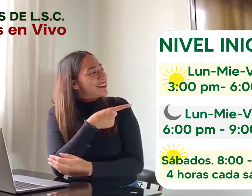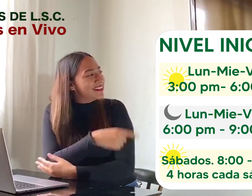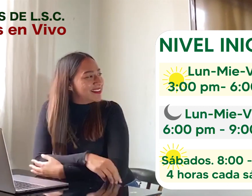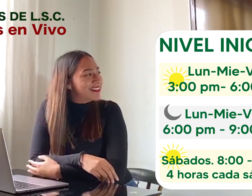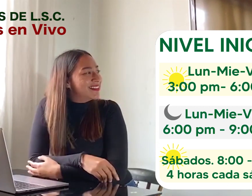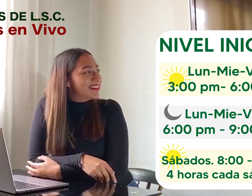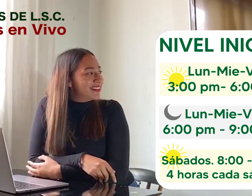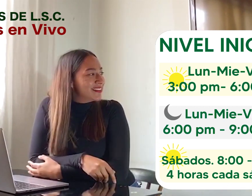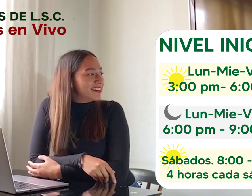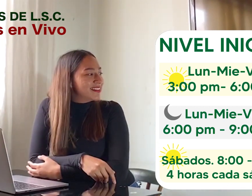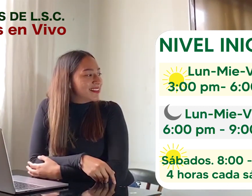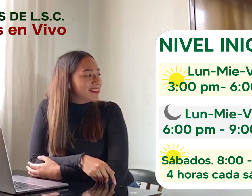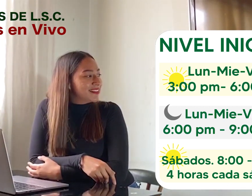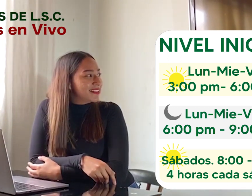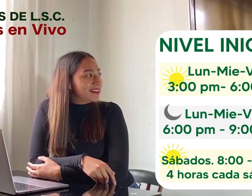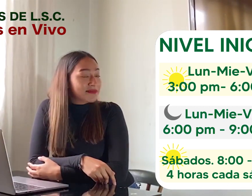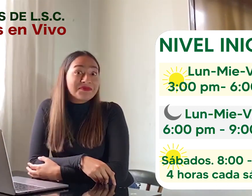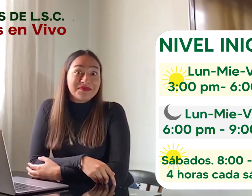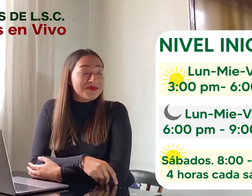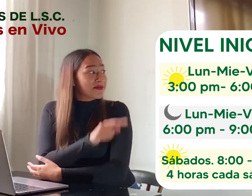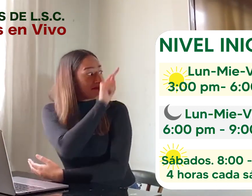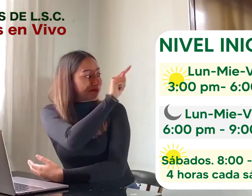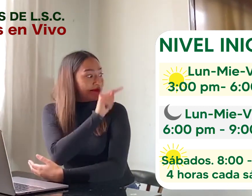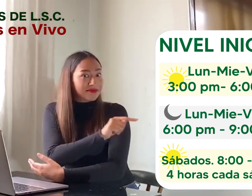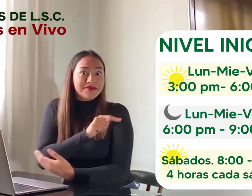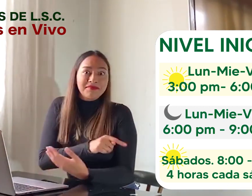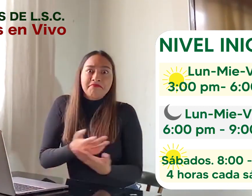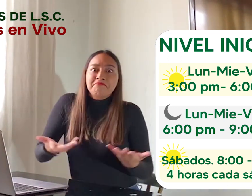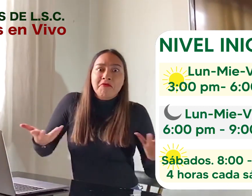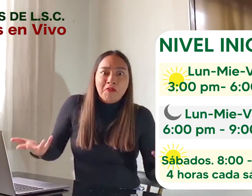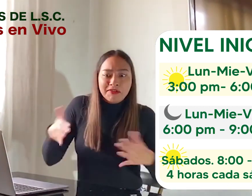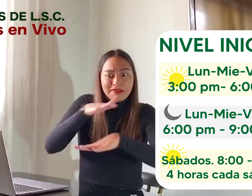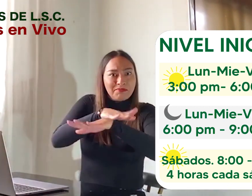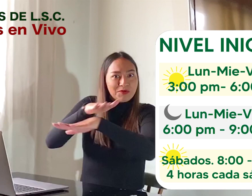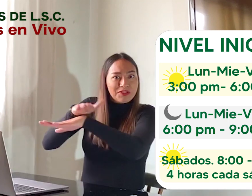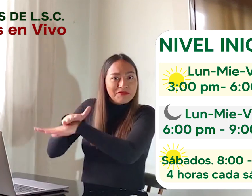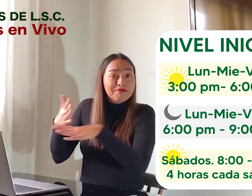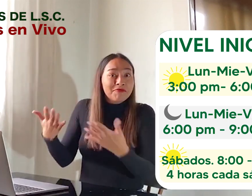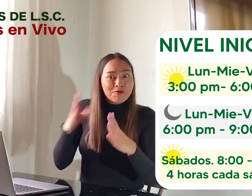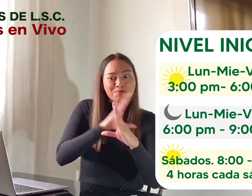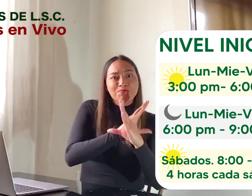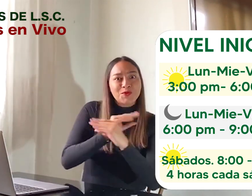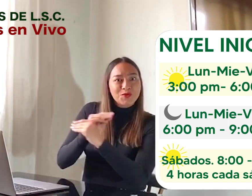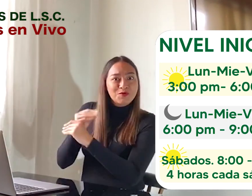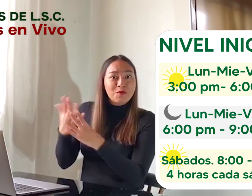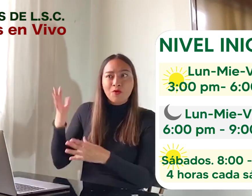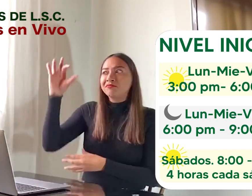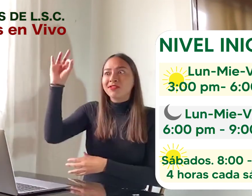inicial. Puedes escoger entre la jornada de la tarde, la jornada nocturna y los sábados.